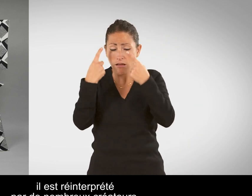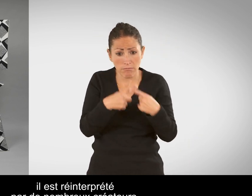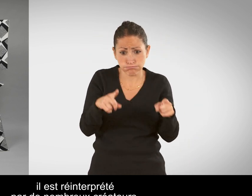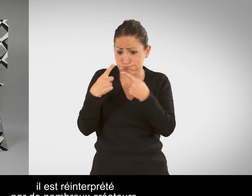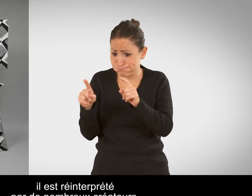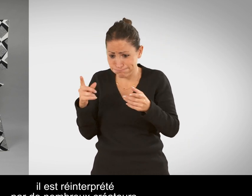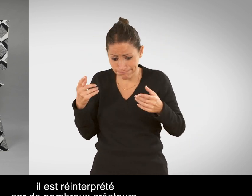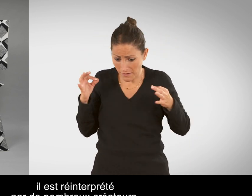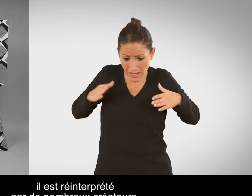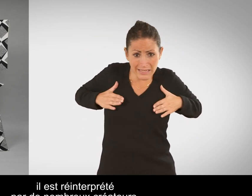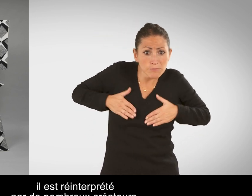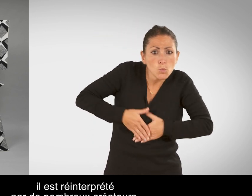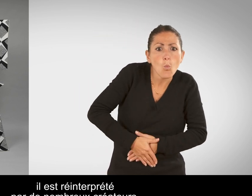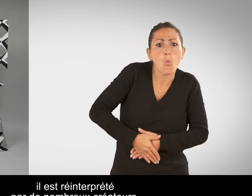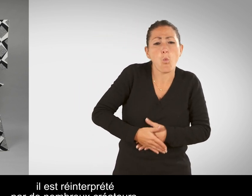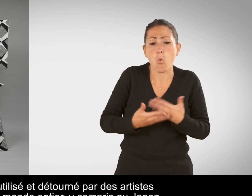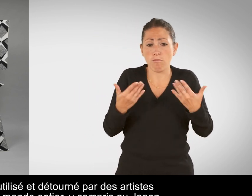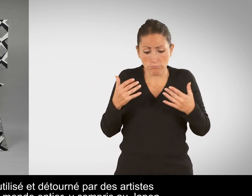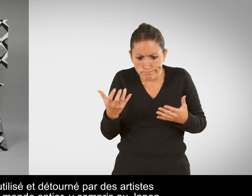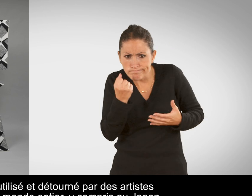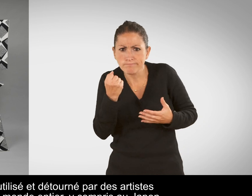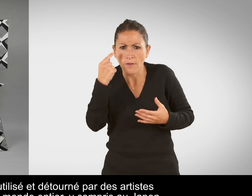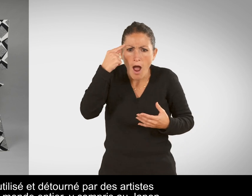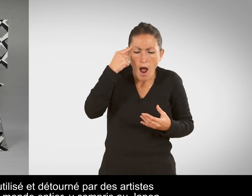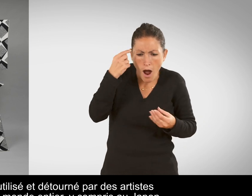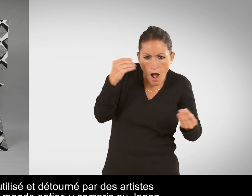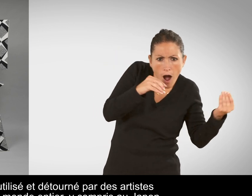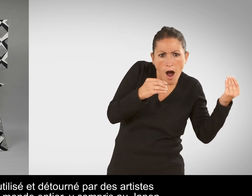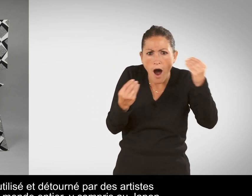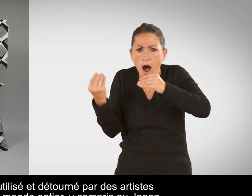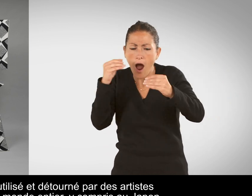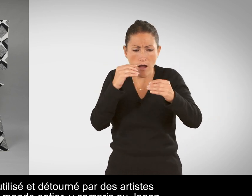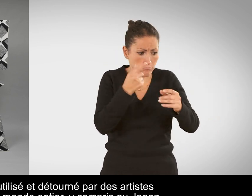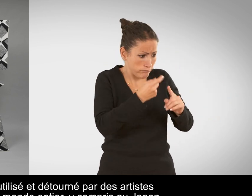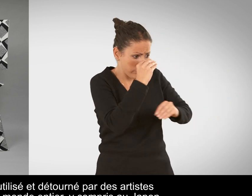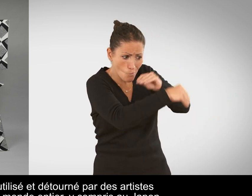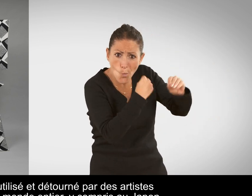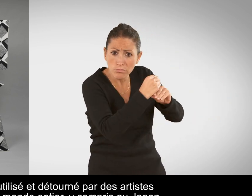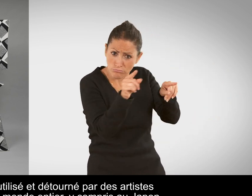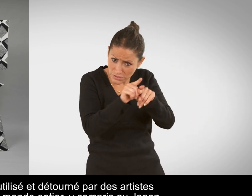nombreux créateurs Utilisés et détournés par des artistes du monde entier, y compris au Japon